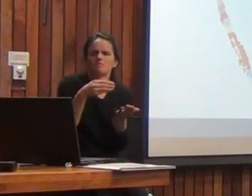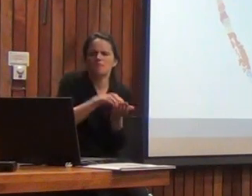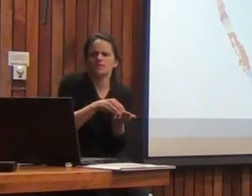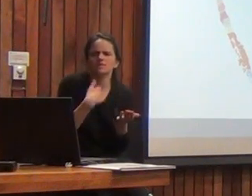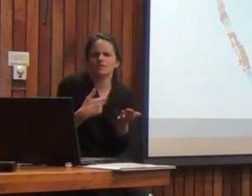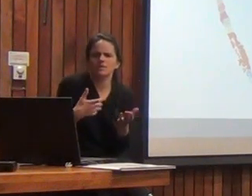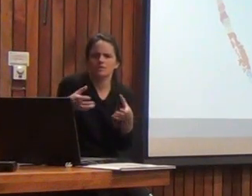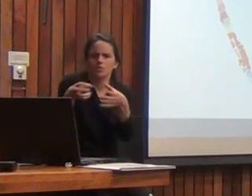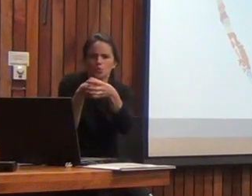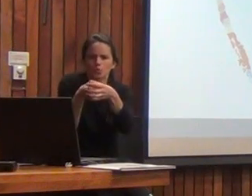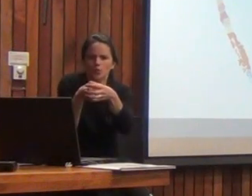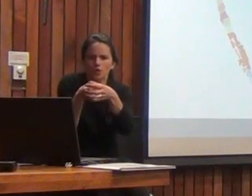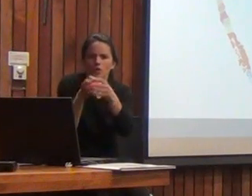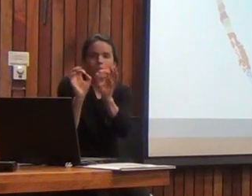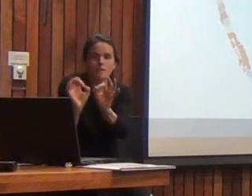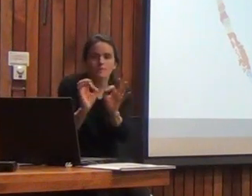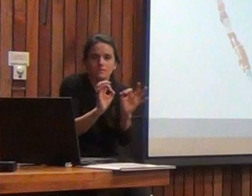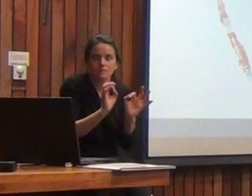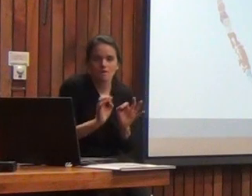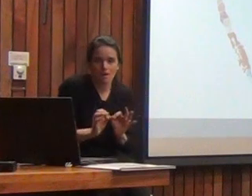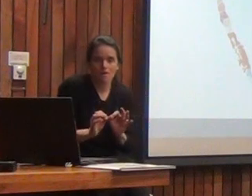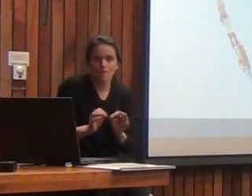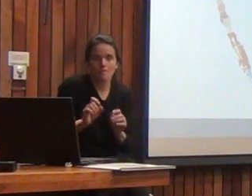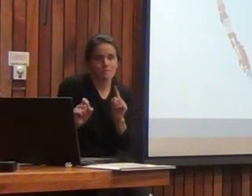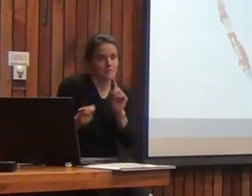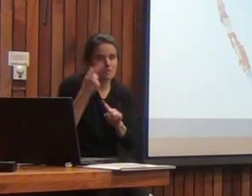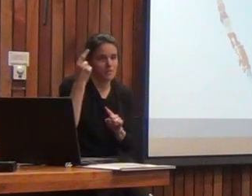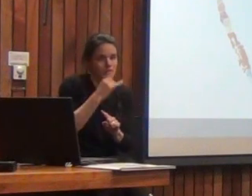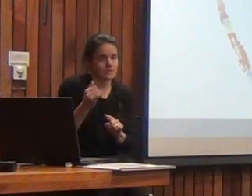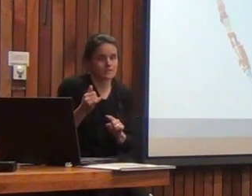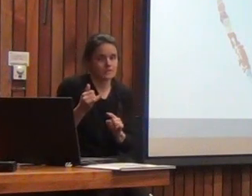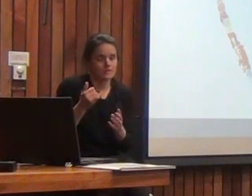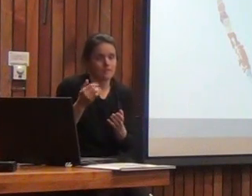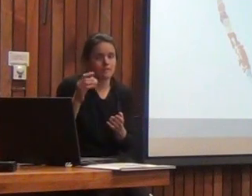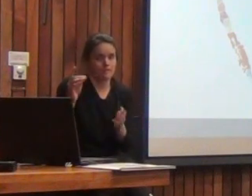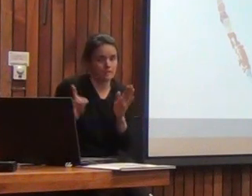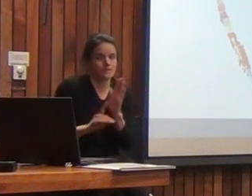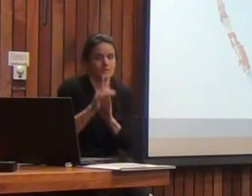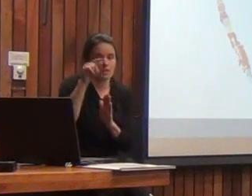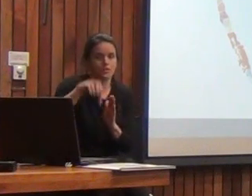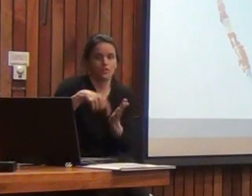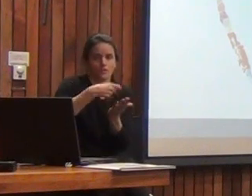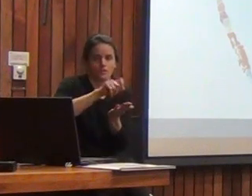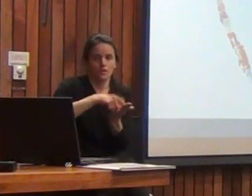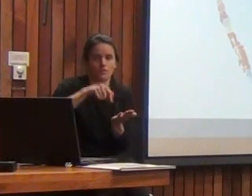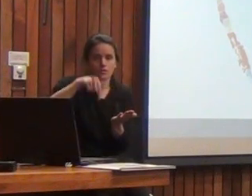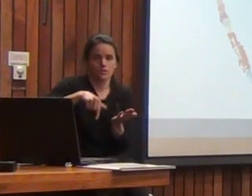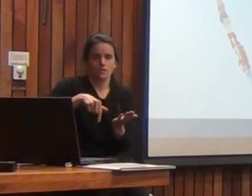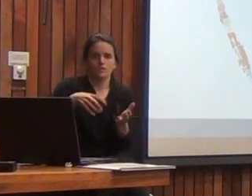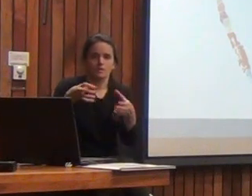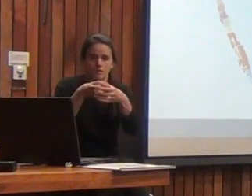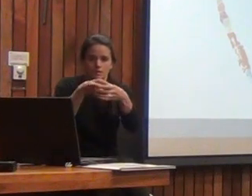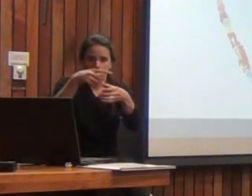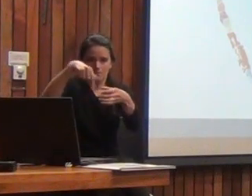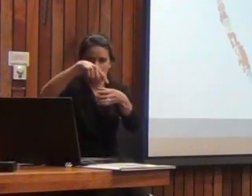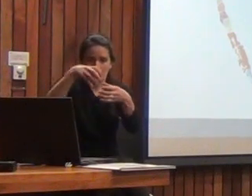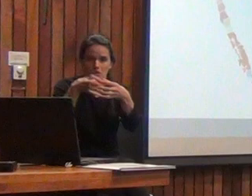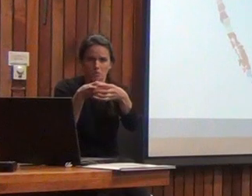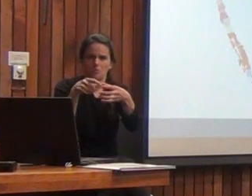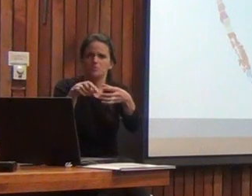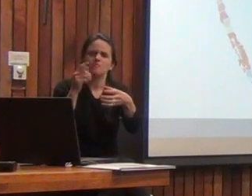especiales por primera vez en el desarrollo de una de estas escalas en Chile muestras especiales que incluyen evaluados con